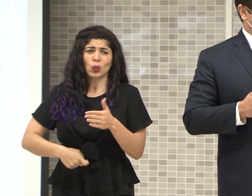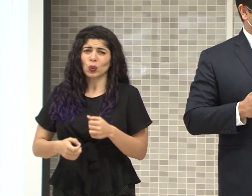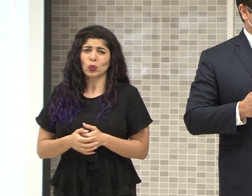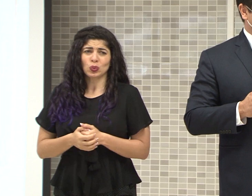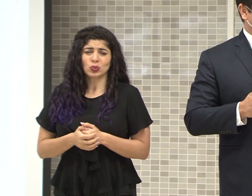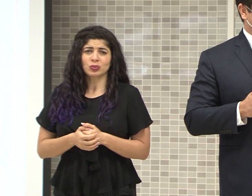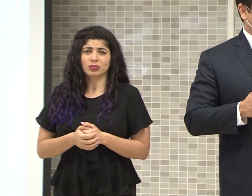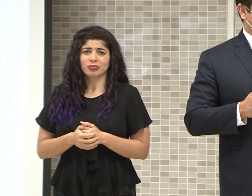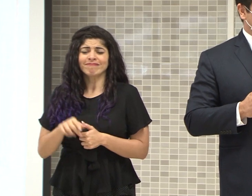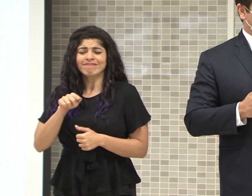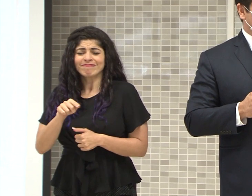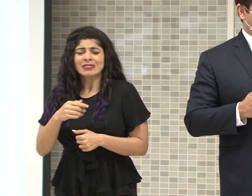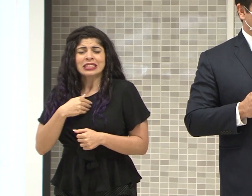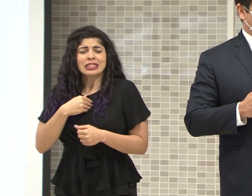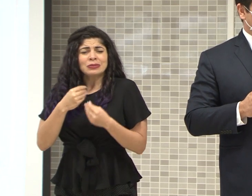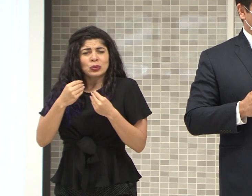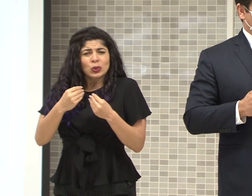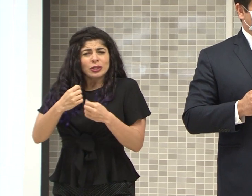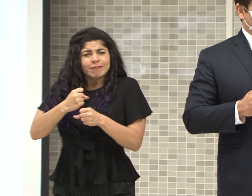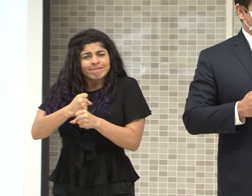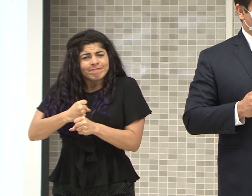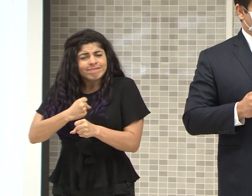Y lleva un gran ejercicio de,